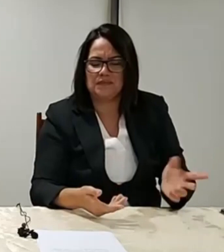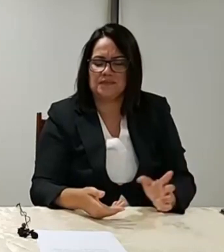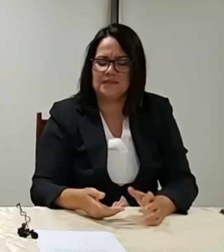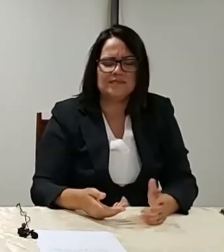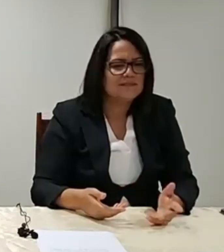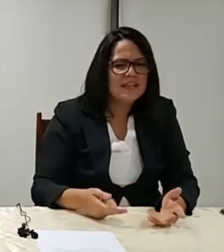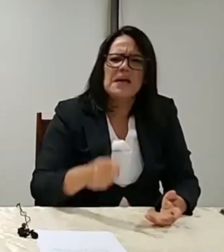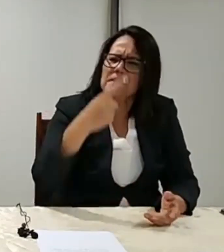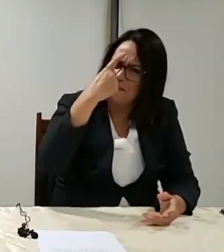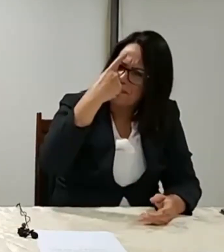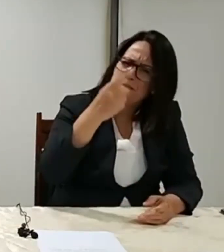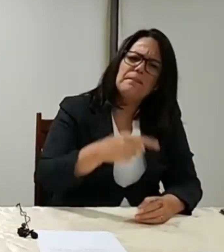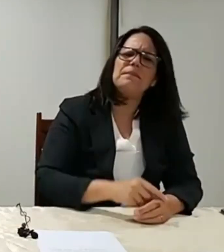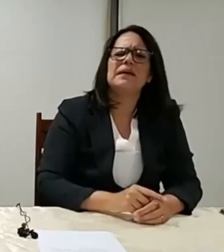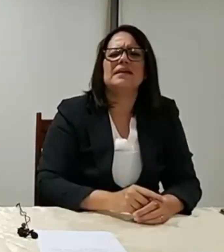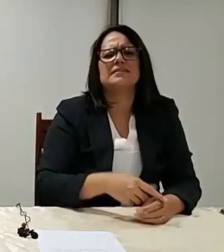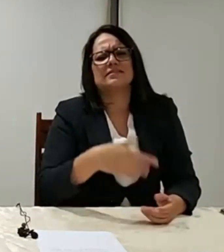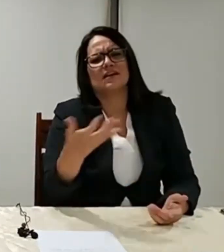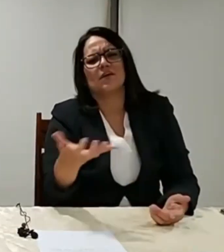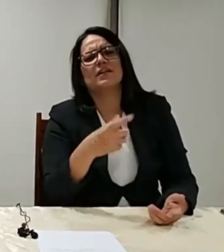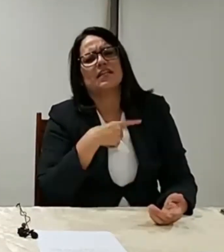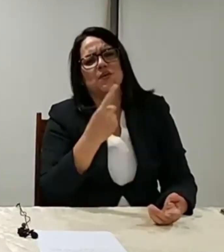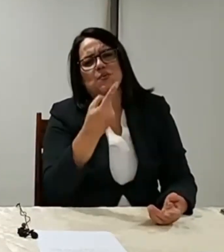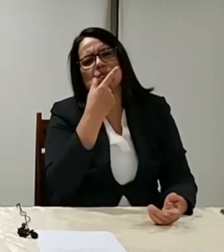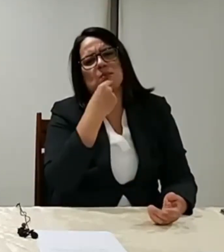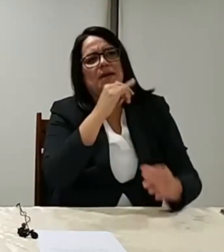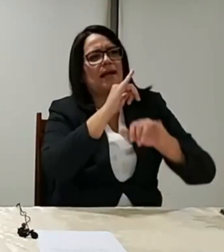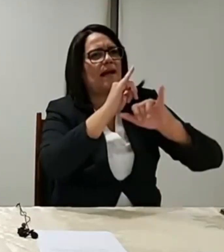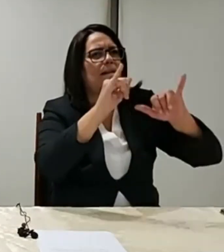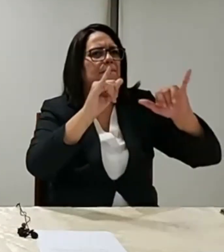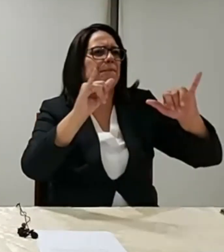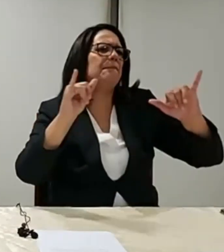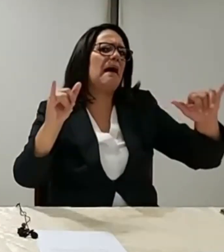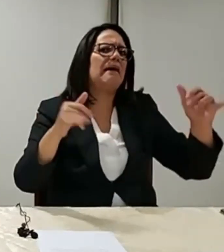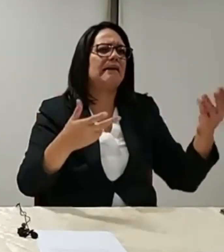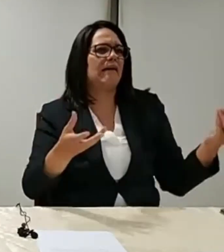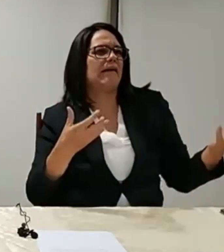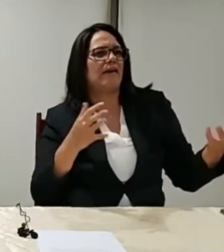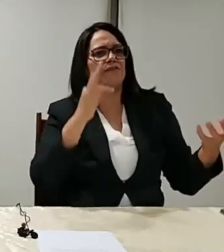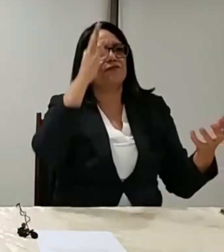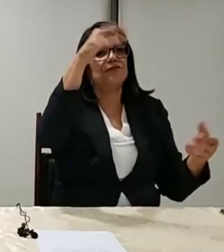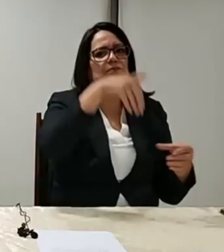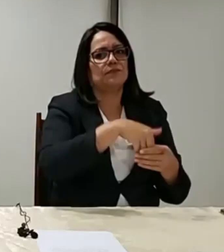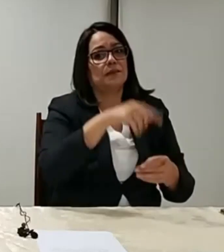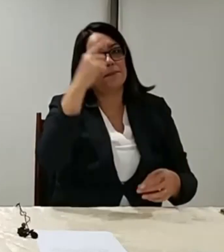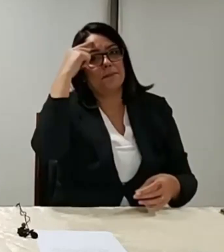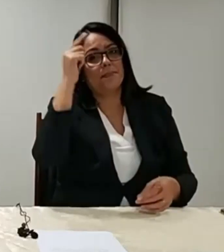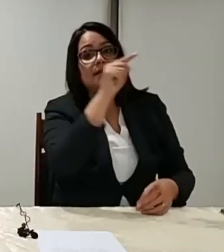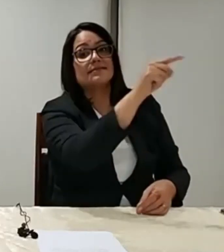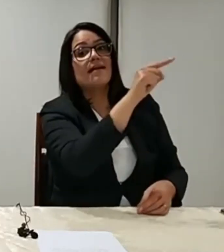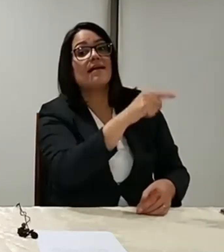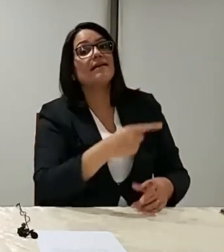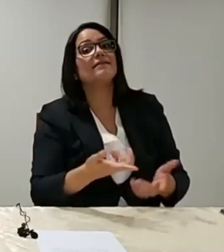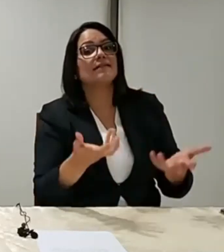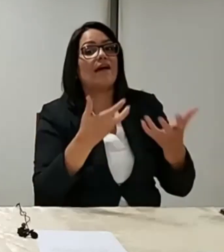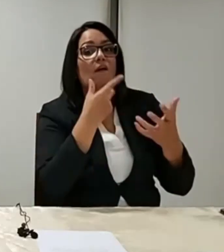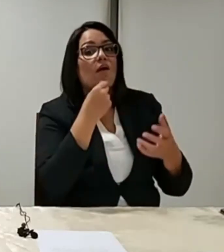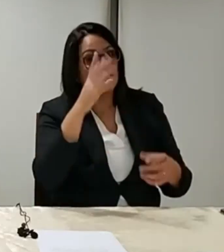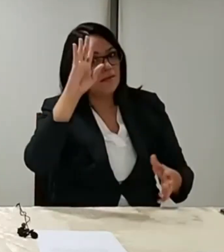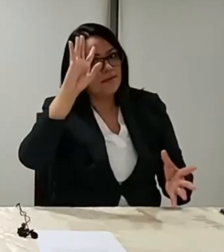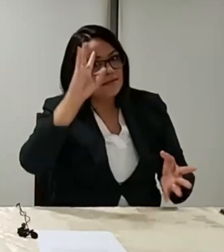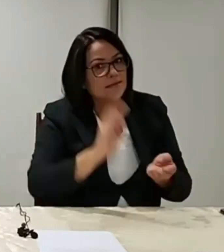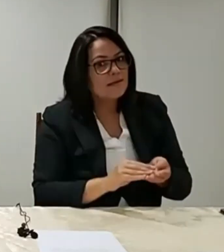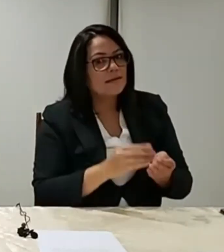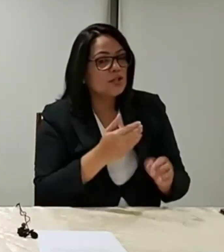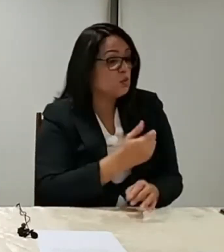Vocês imaginam aí, já que está na onda, né? Tem um cara aí que está em campanha. Imaginem se fosse o poste dele, presidente. Com esse